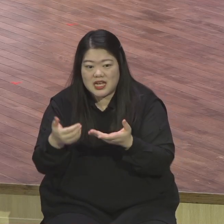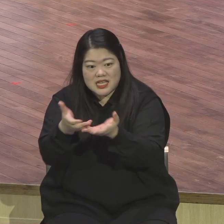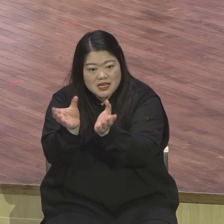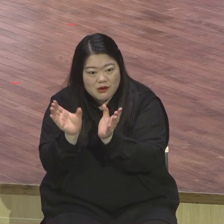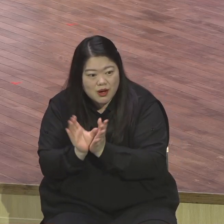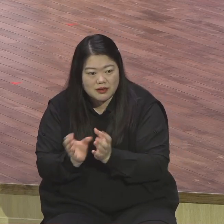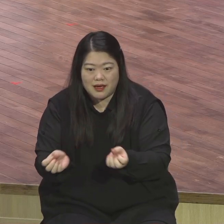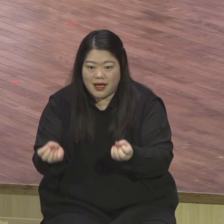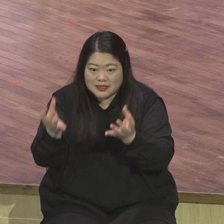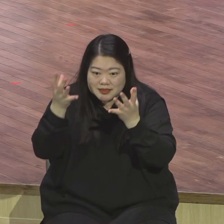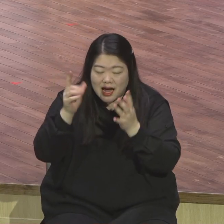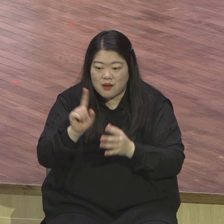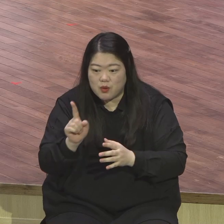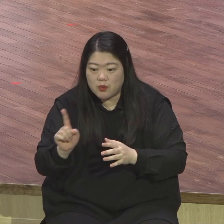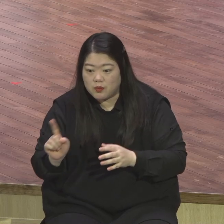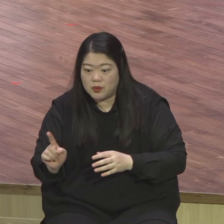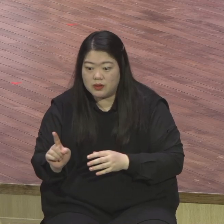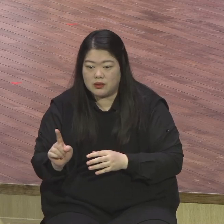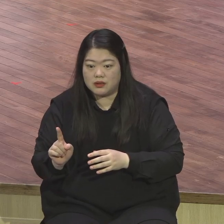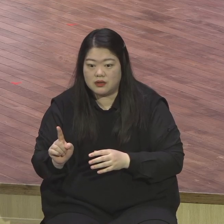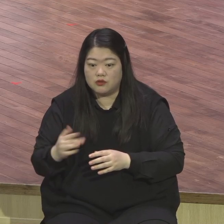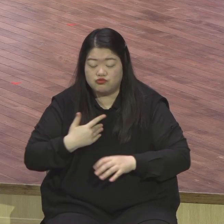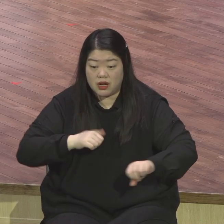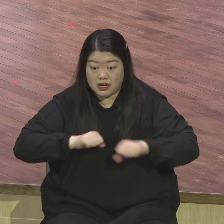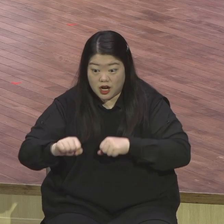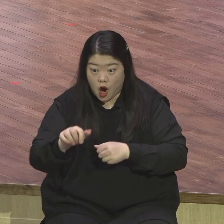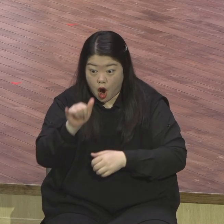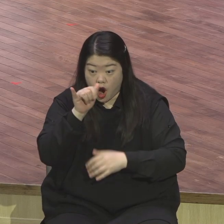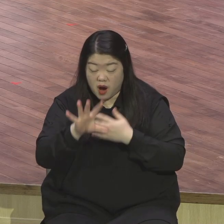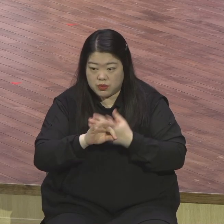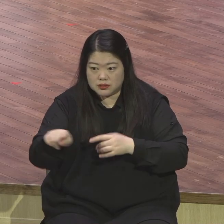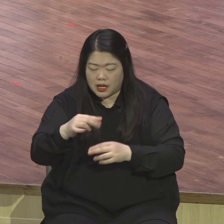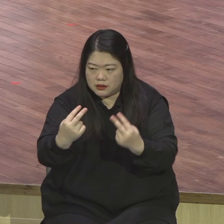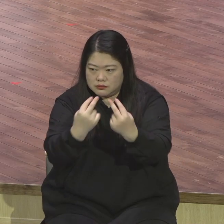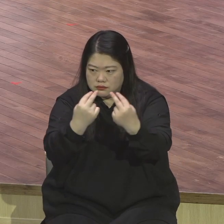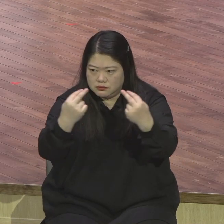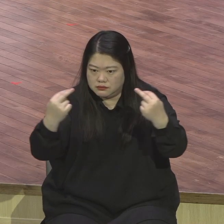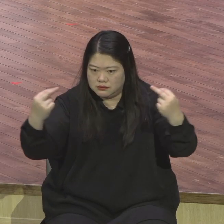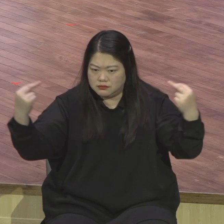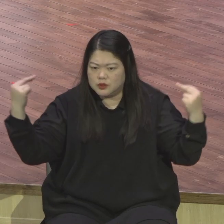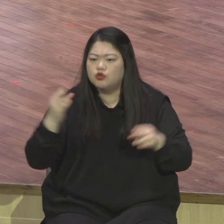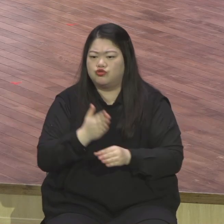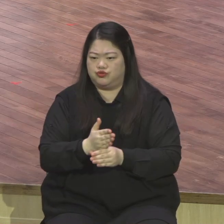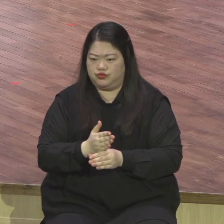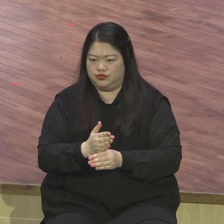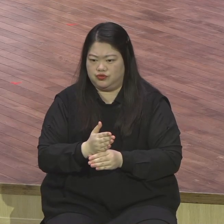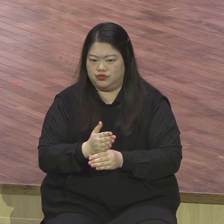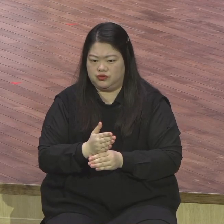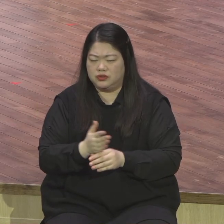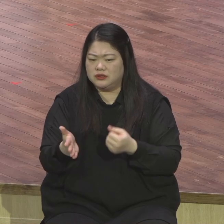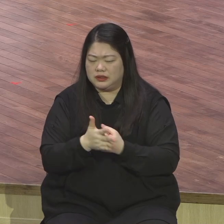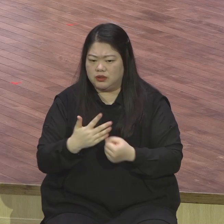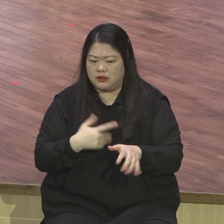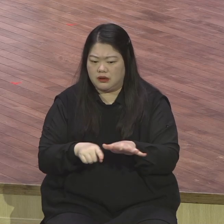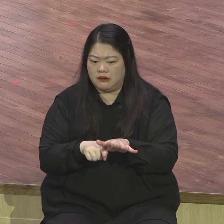전부 다 지금 그렇게 외부에서 배울 정도니까 우리가 앞서가야 돼요 주도자가 되라